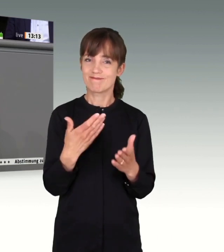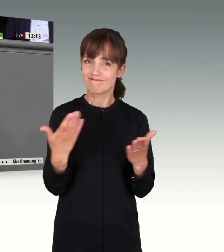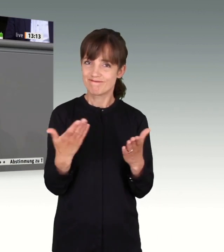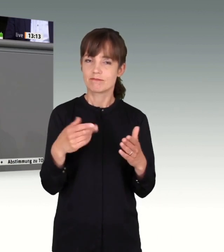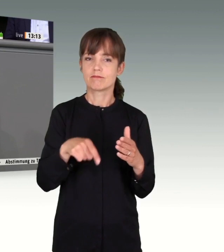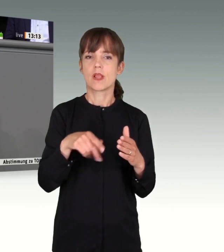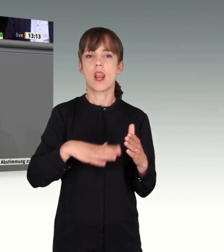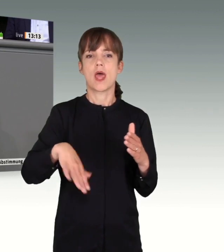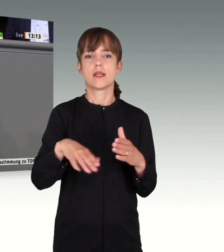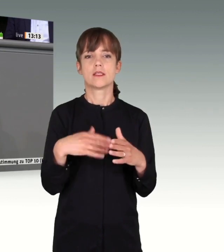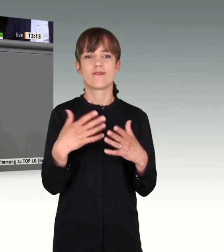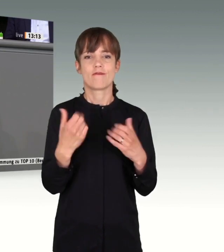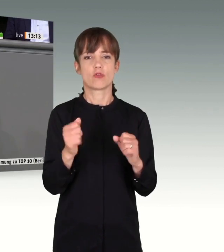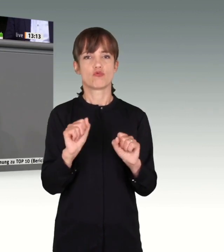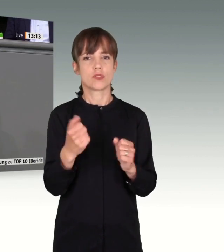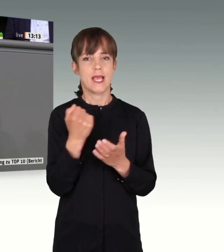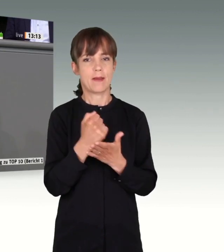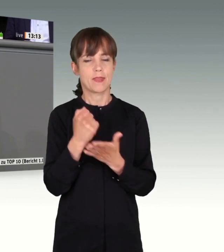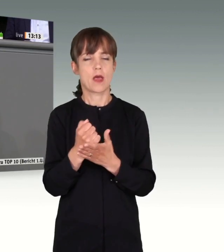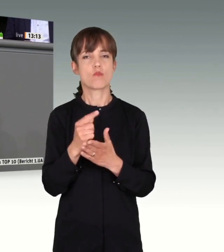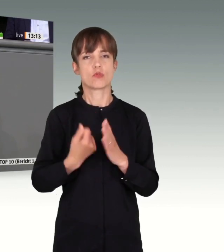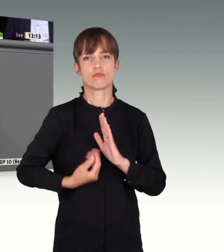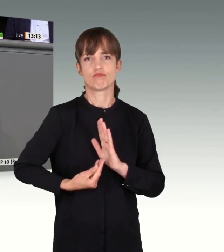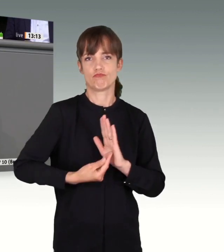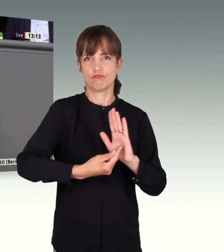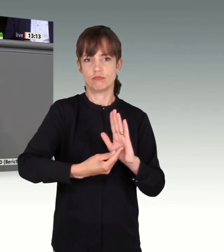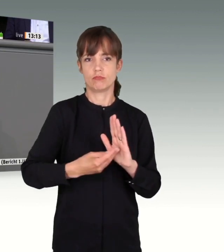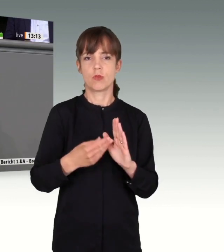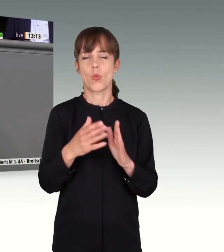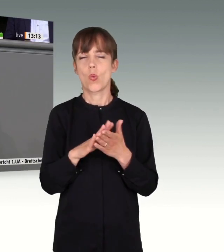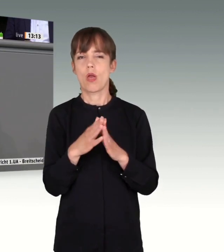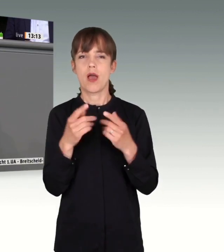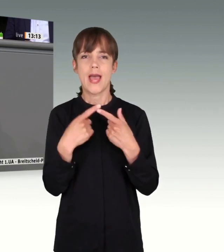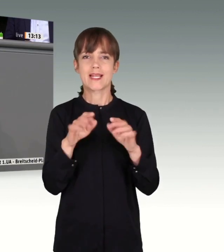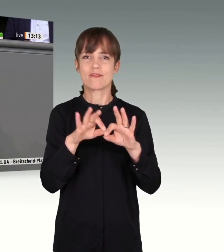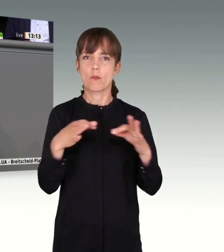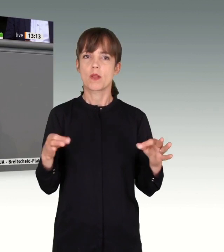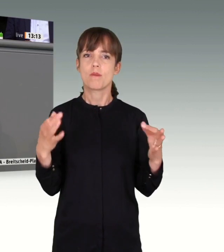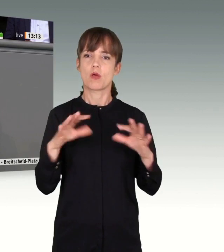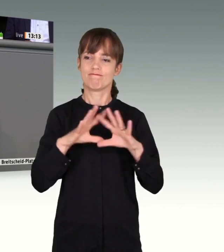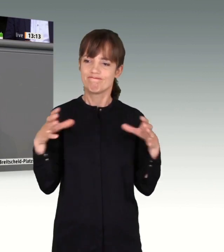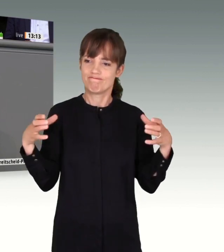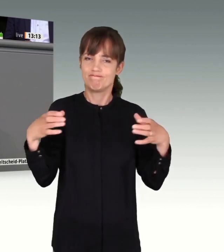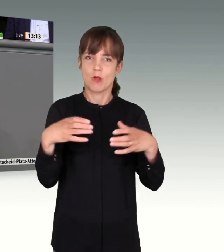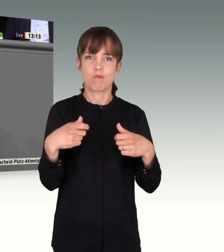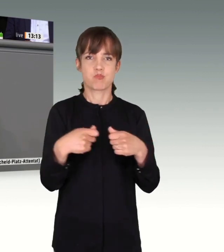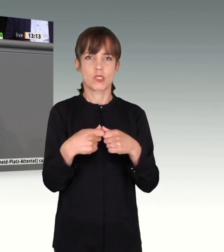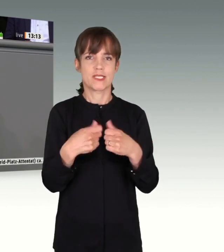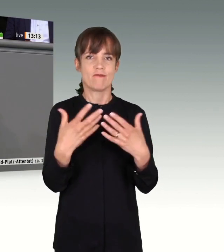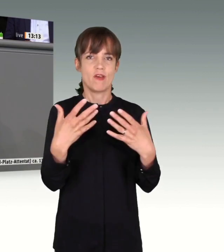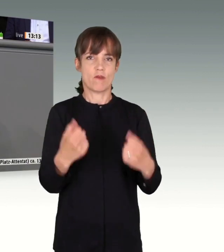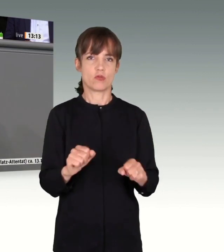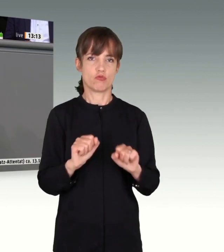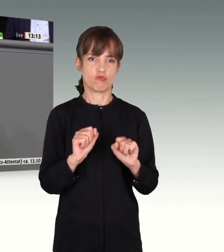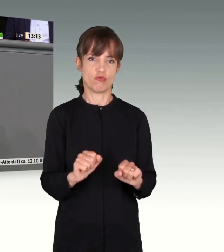Landesverfassungsschutzämter stärken müssen bzw. in einen gesamten Bundesverfassungsschutz geben müssen, liebe